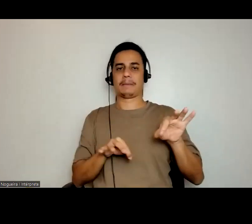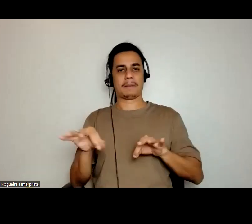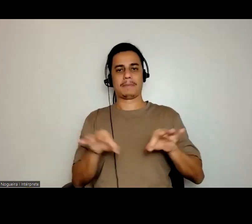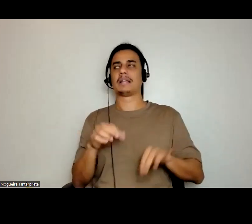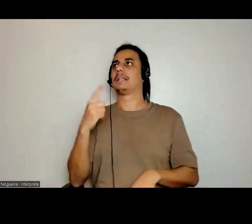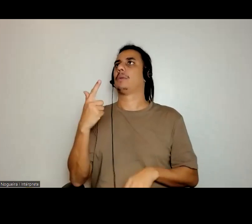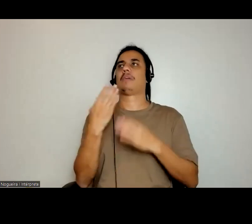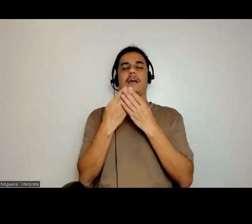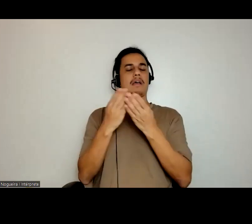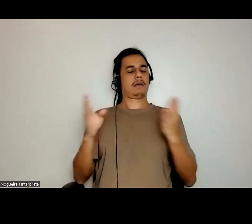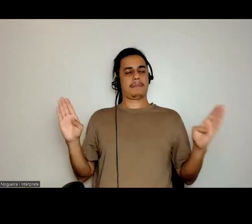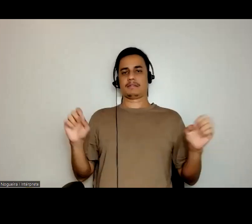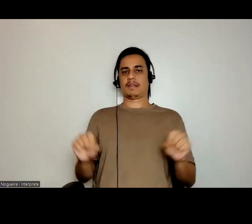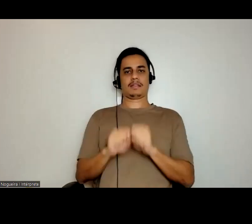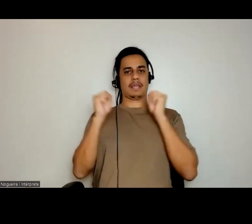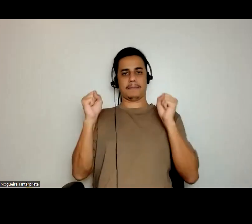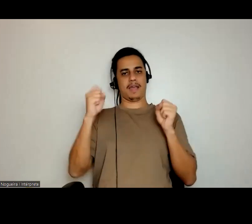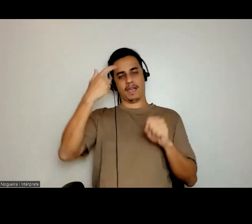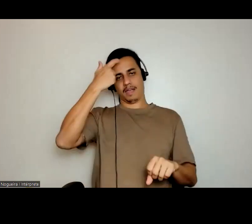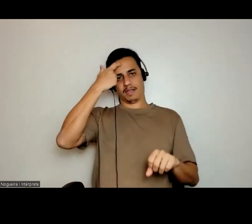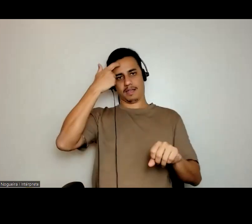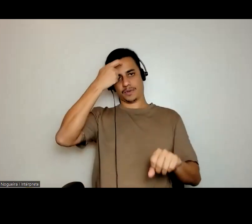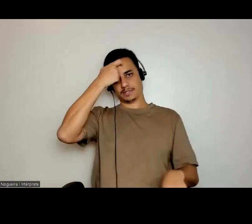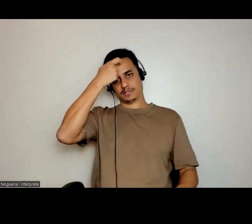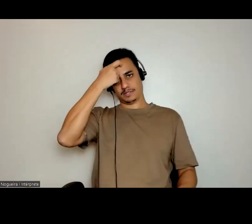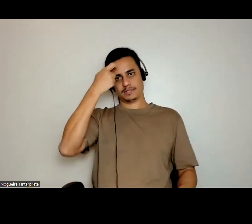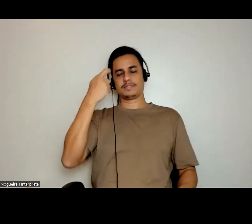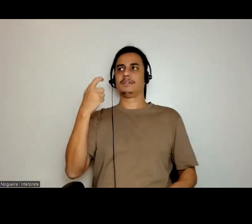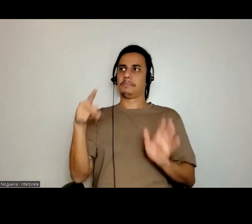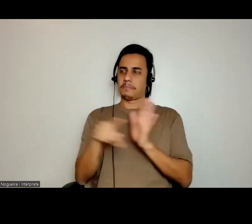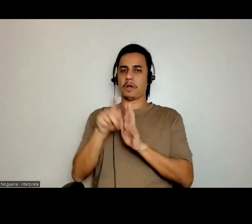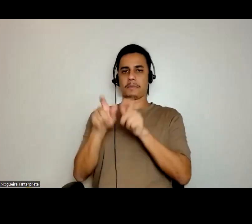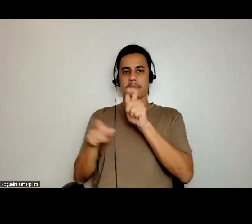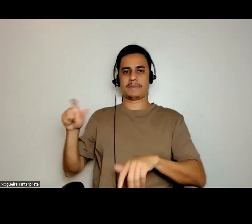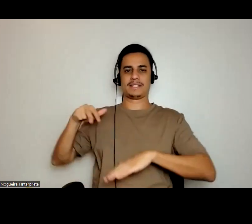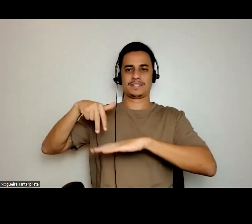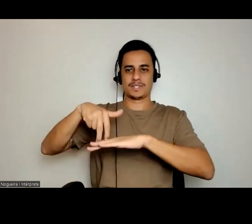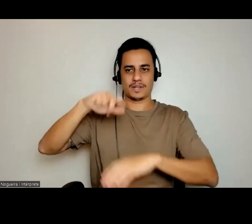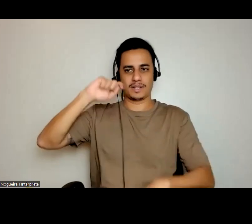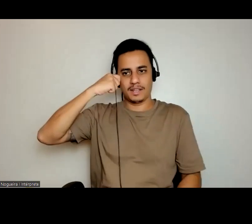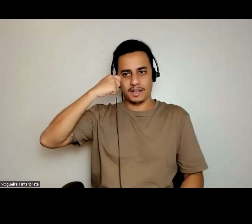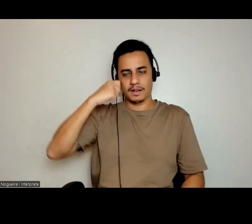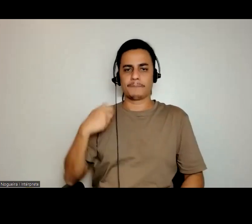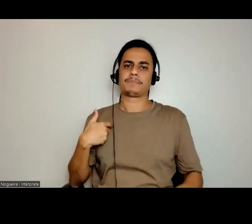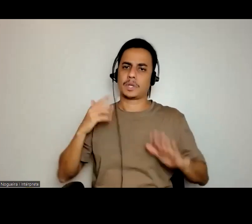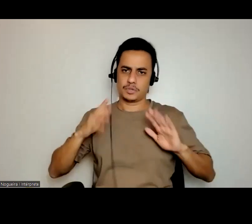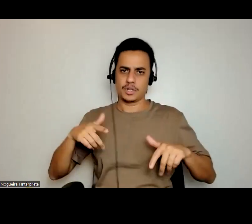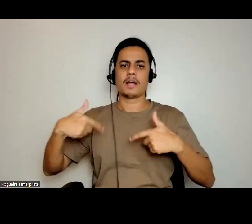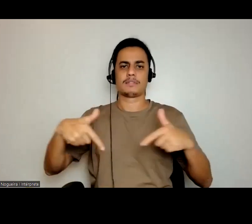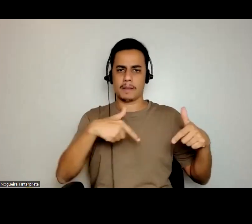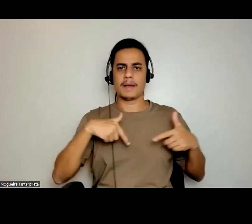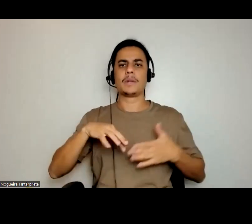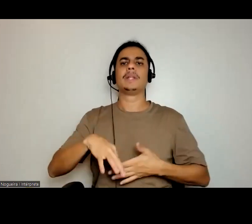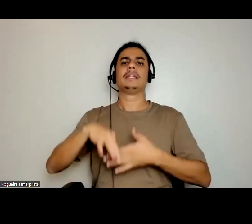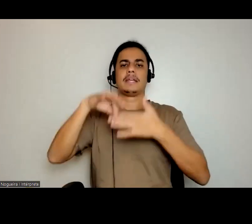a quebrar o seu cristal quando a gente fala de presença negra, entende? Eu atuo já há algum tempo em cargos de liderança,